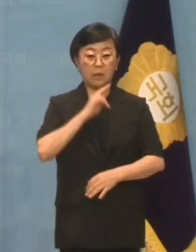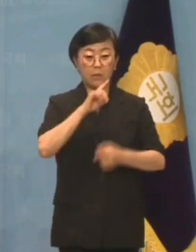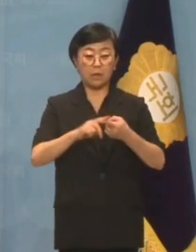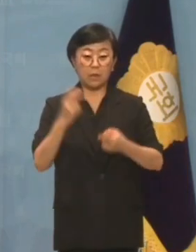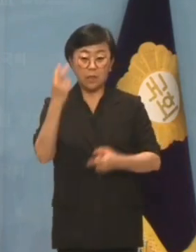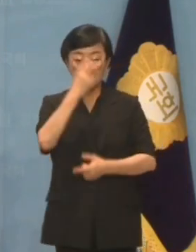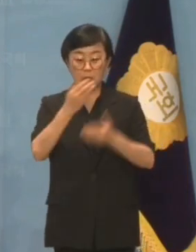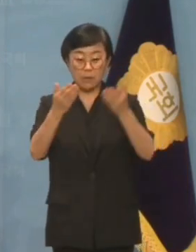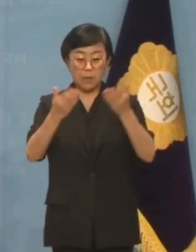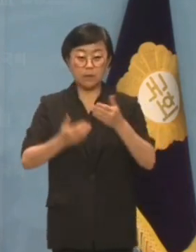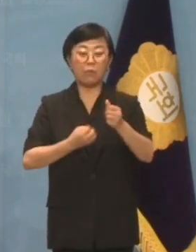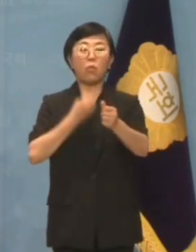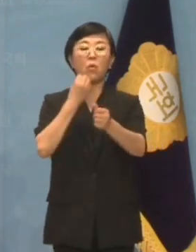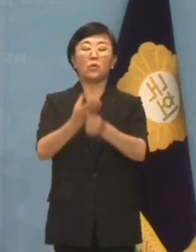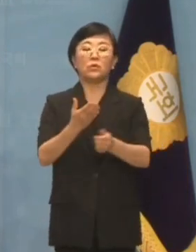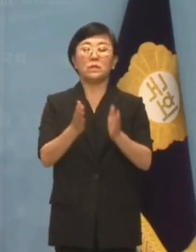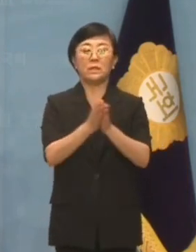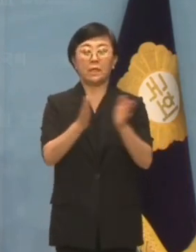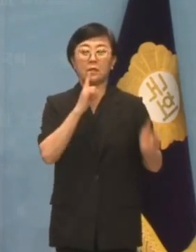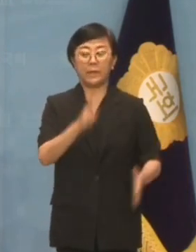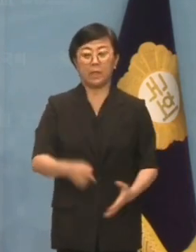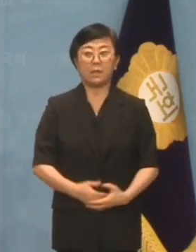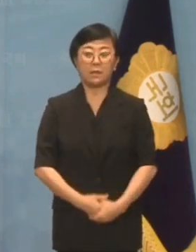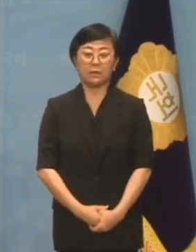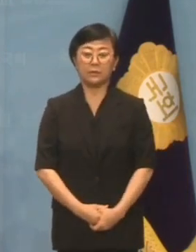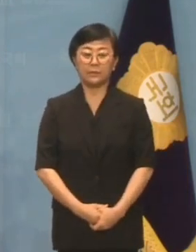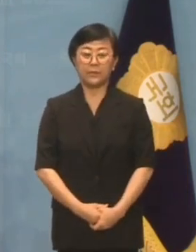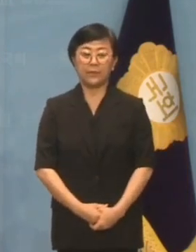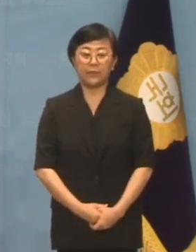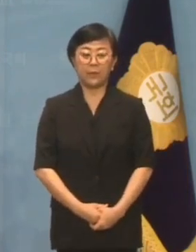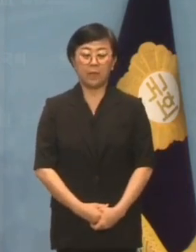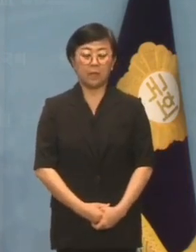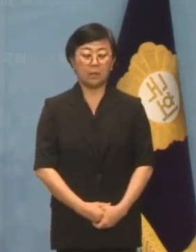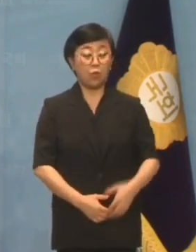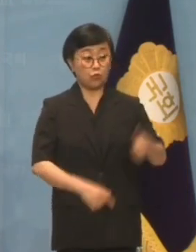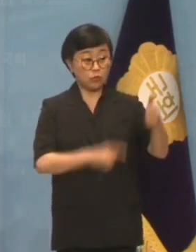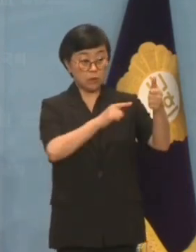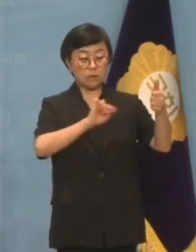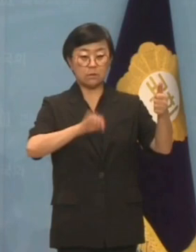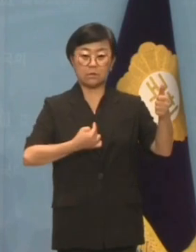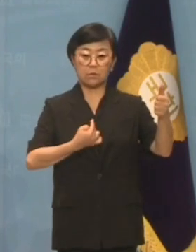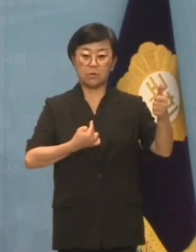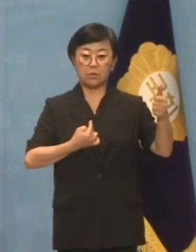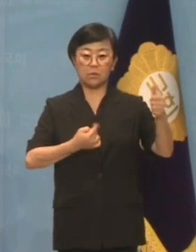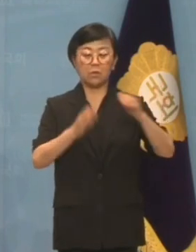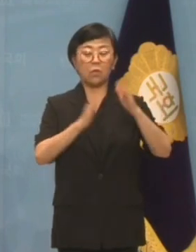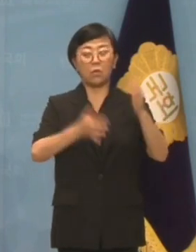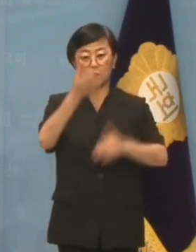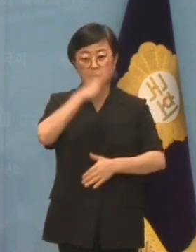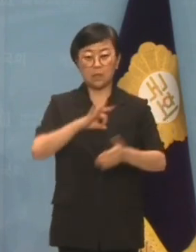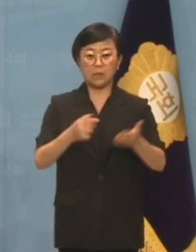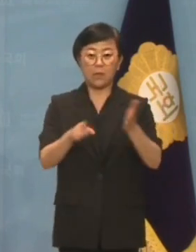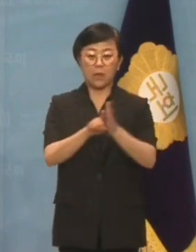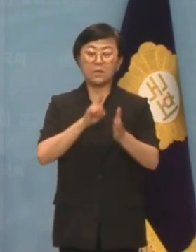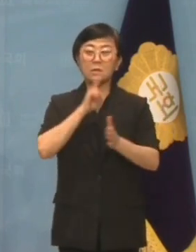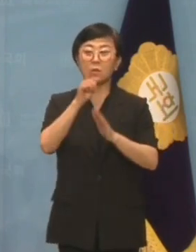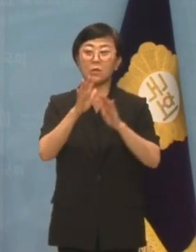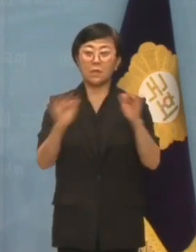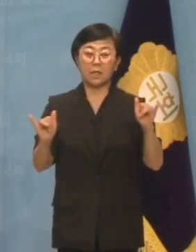감찰을 받자 폭로를 시작했기 때문입니다. 김태우 구청장은 스스로 공익을 위한